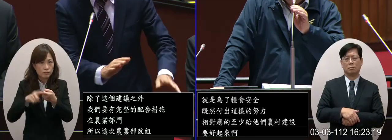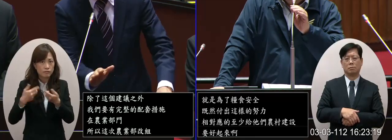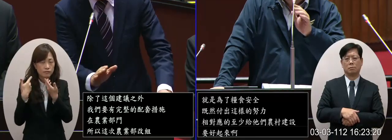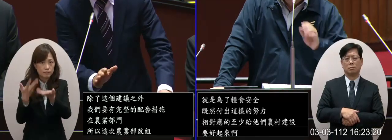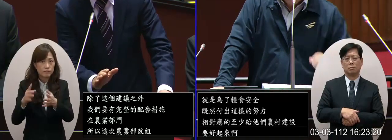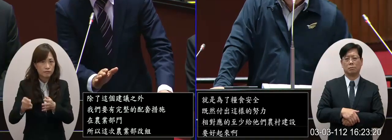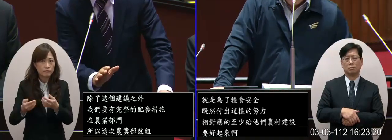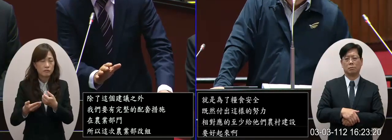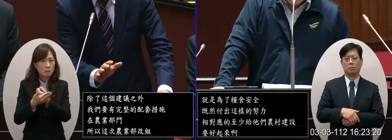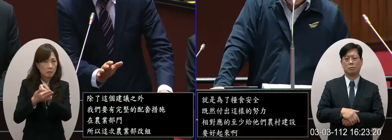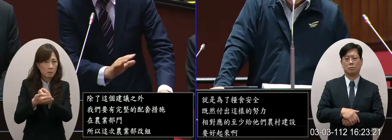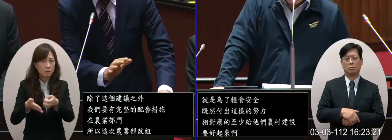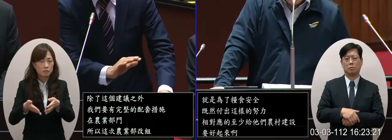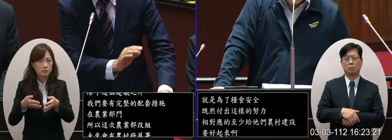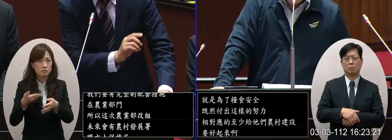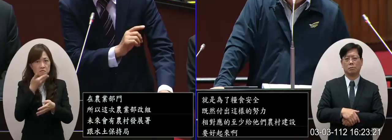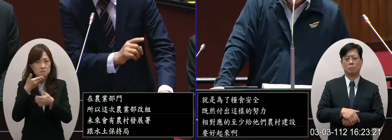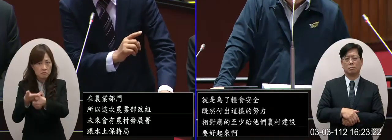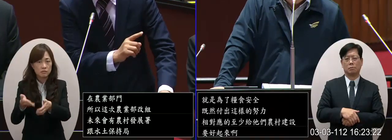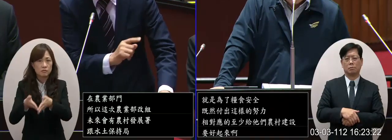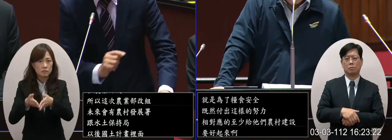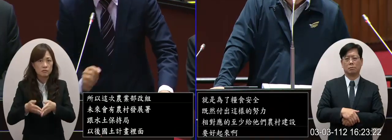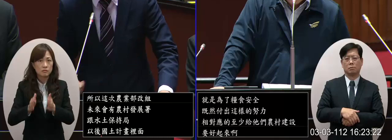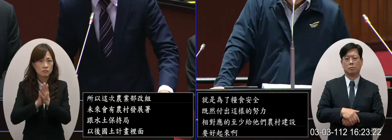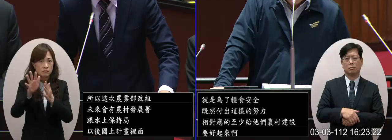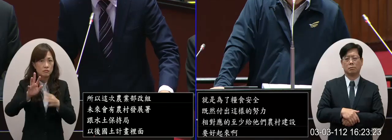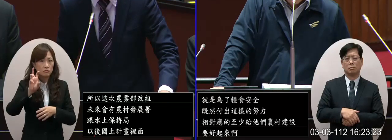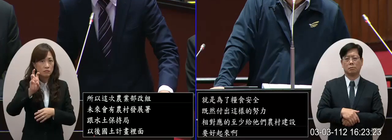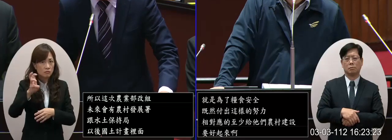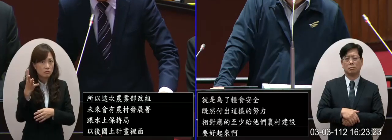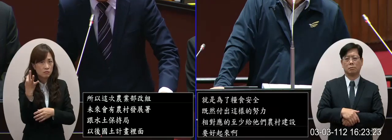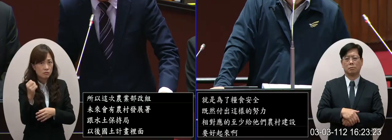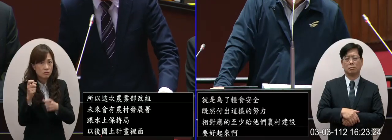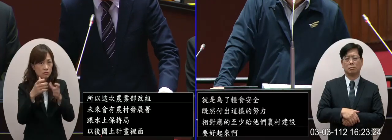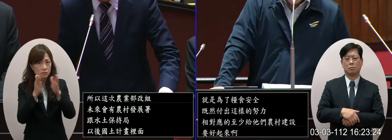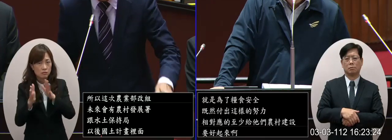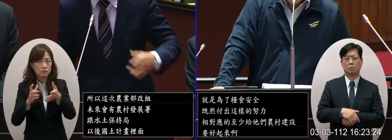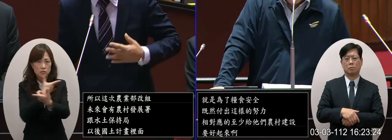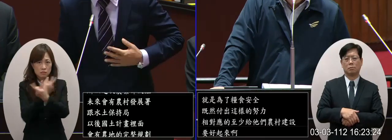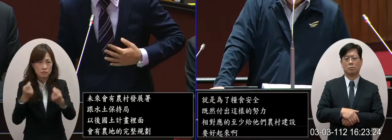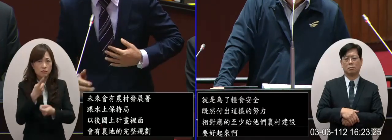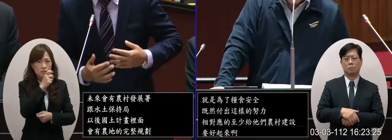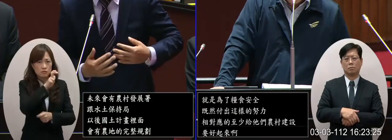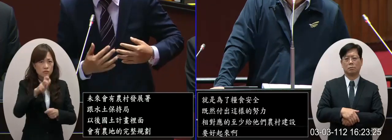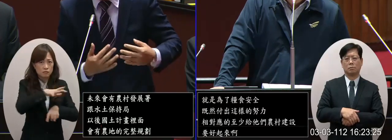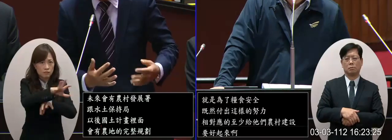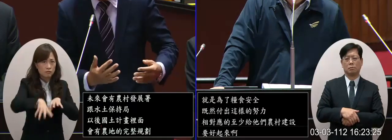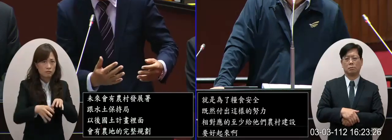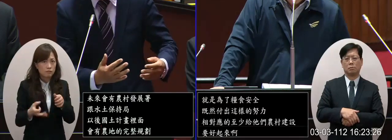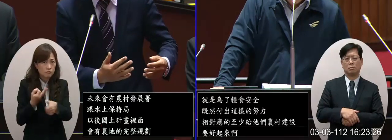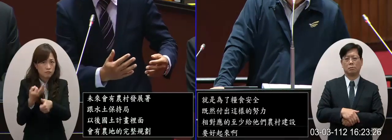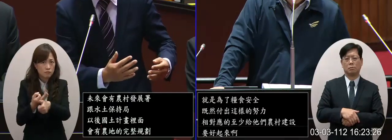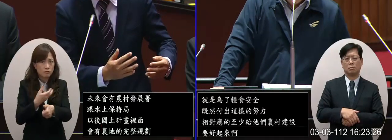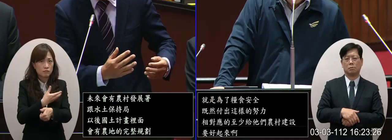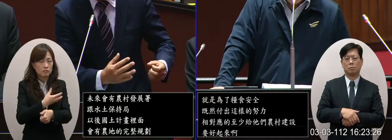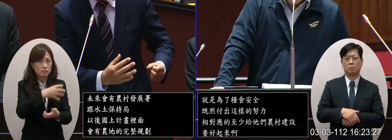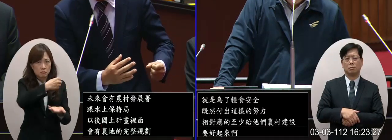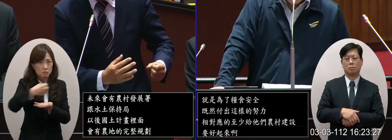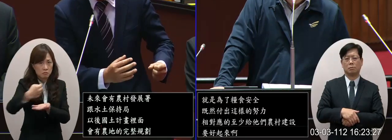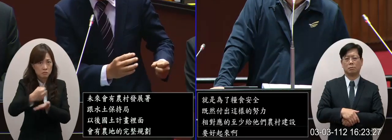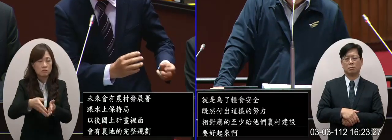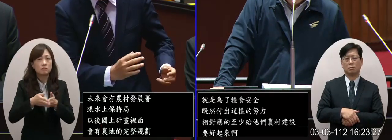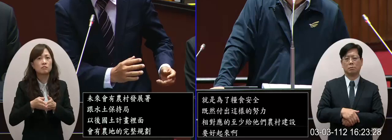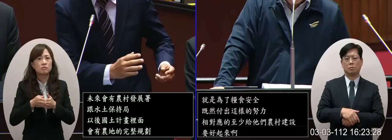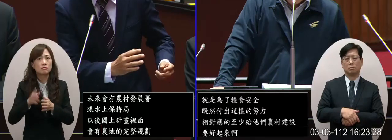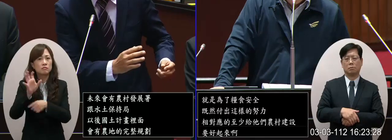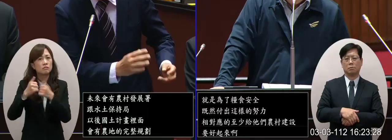未來全部都要透過八十一萬公圈都要可以來領取這樣的綠色環境幾乎這樣農民才會願意為了糧